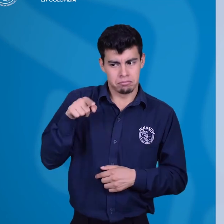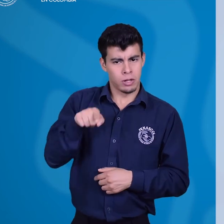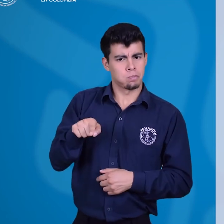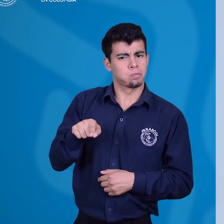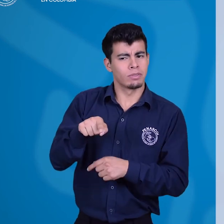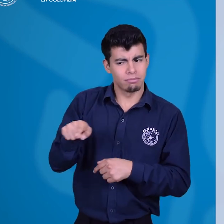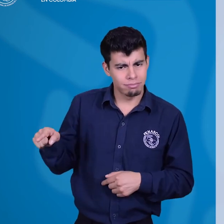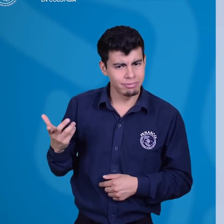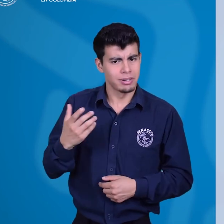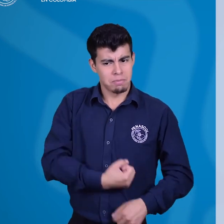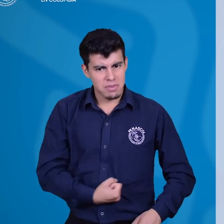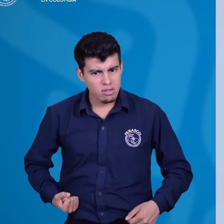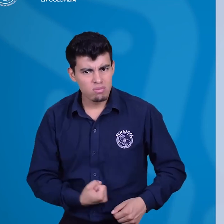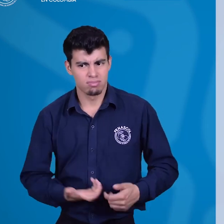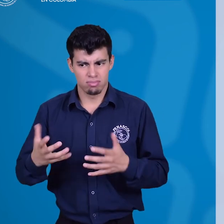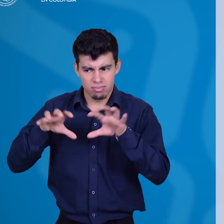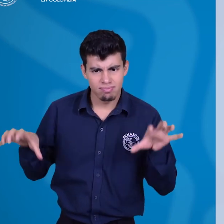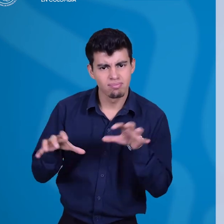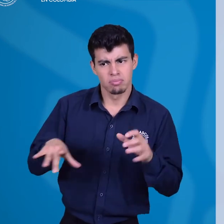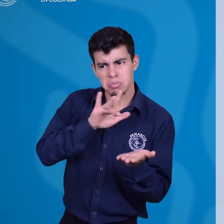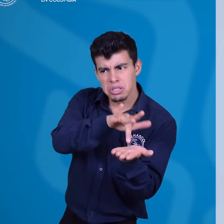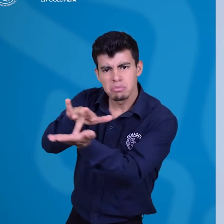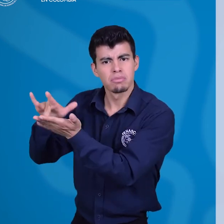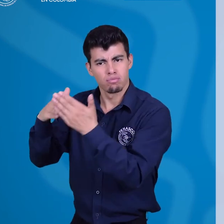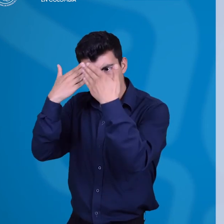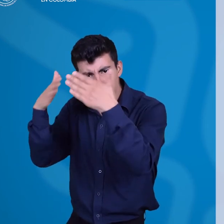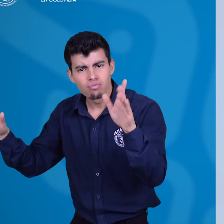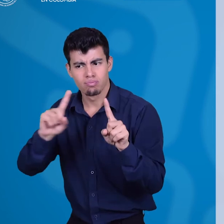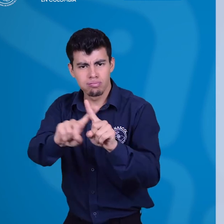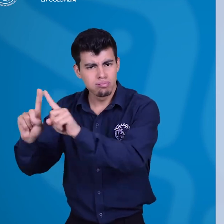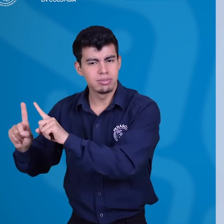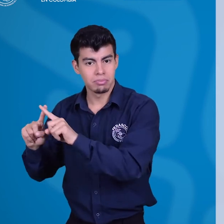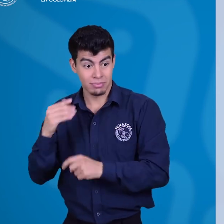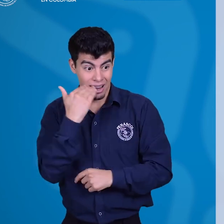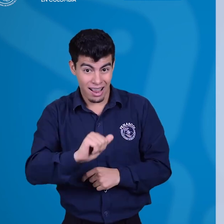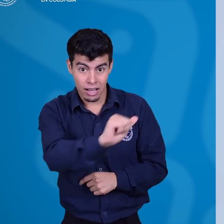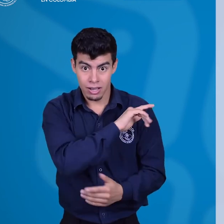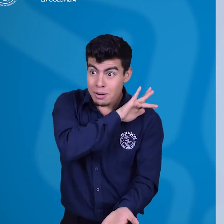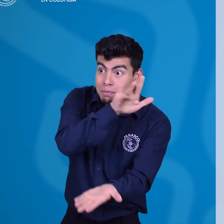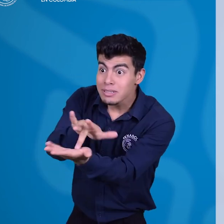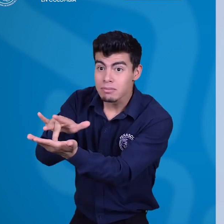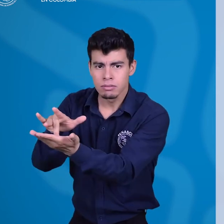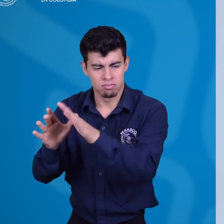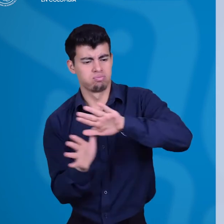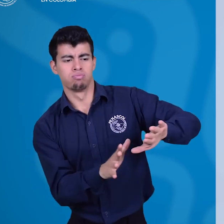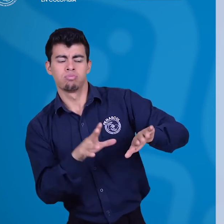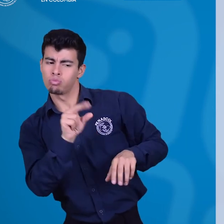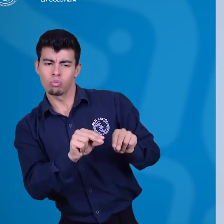las prácticas machistas al interior de ellas que han restringido históricamente su